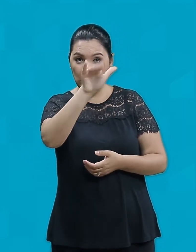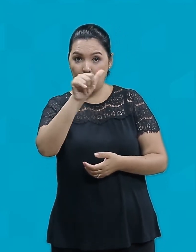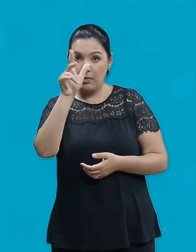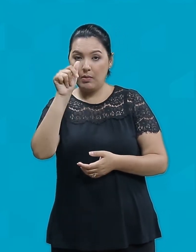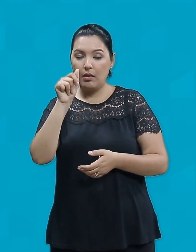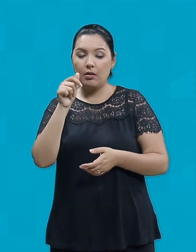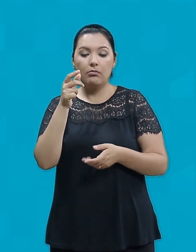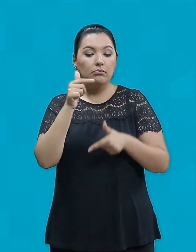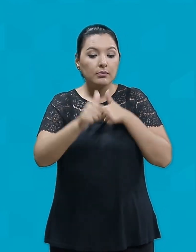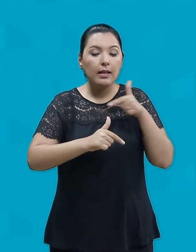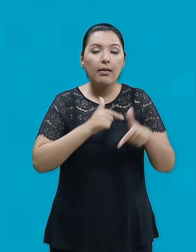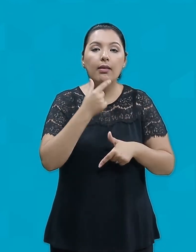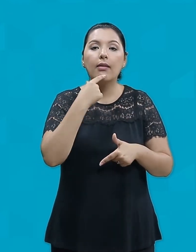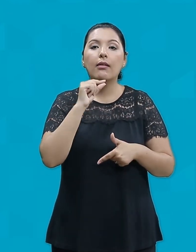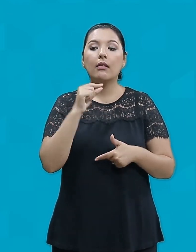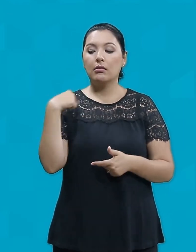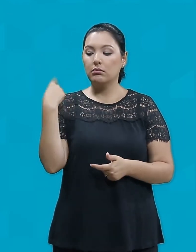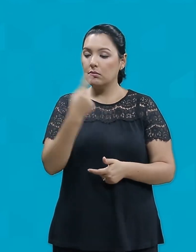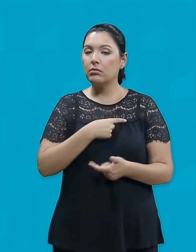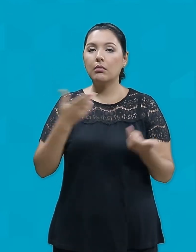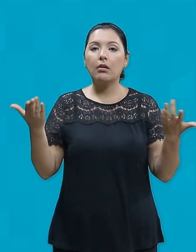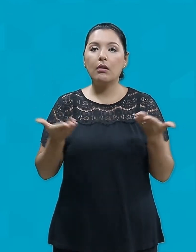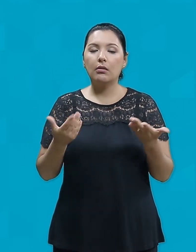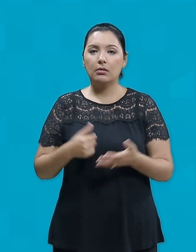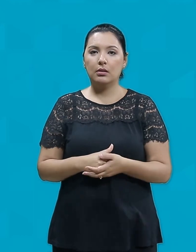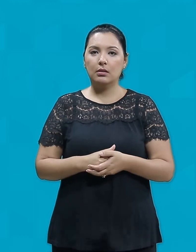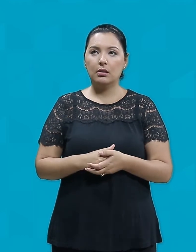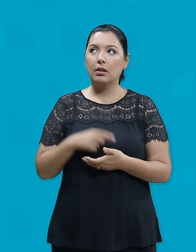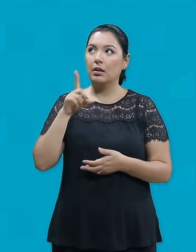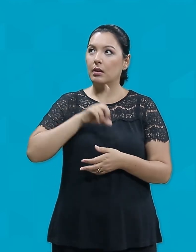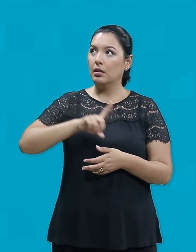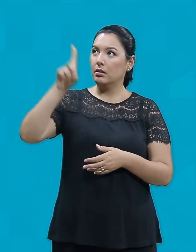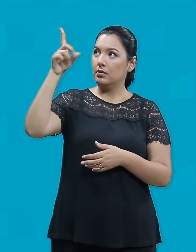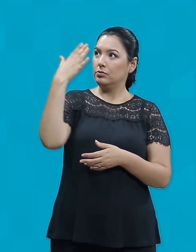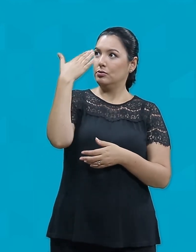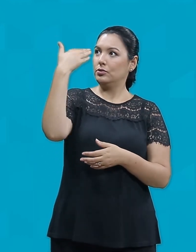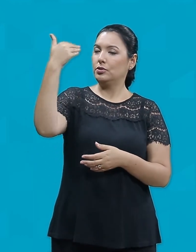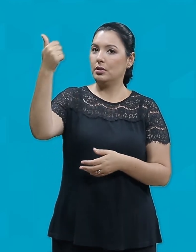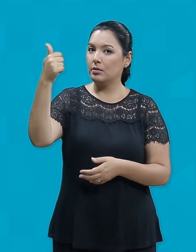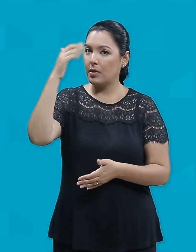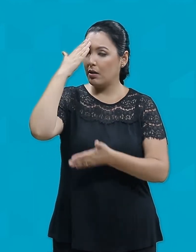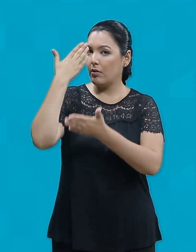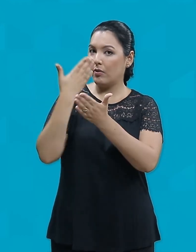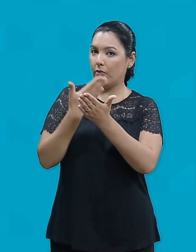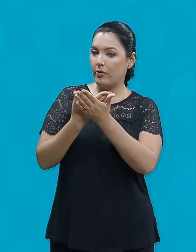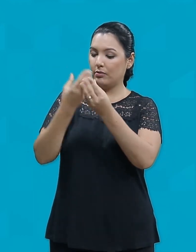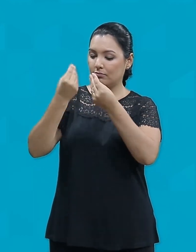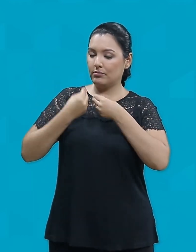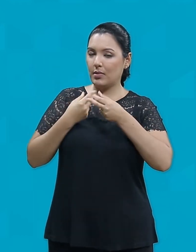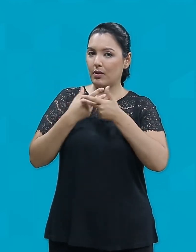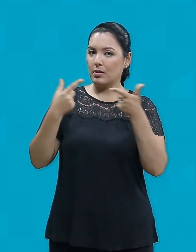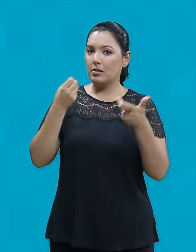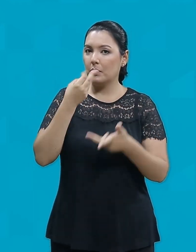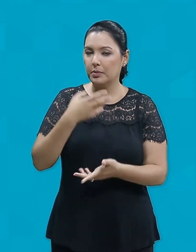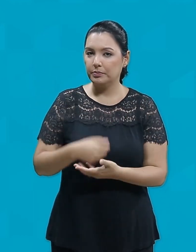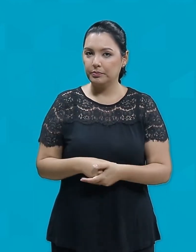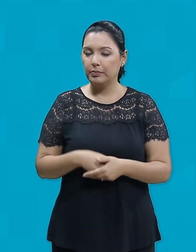seus bens Somos nós Ele nos chamou e nos confiou talentos Por isso, é